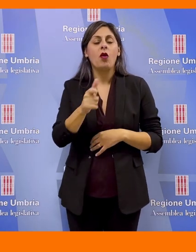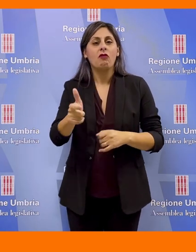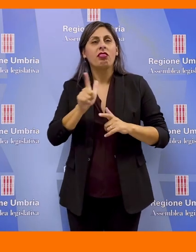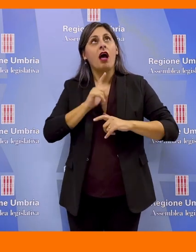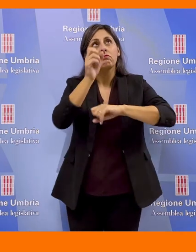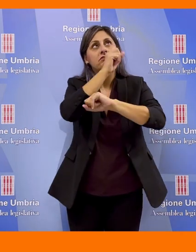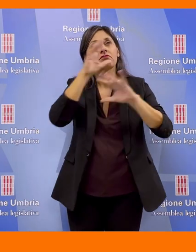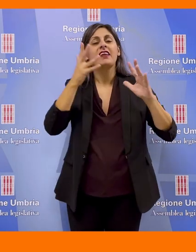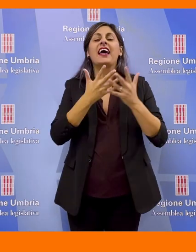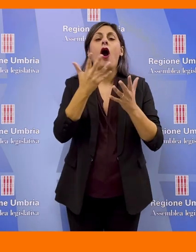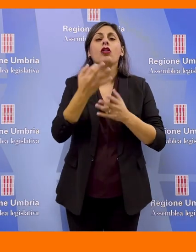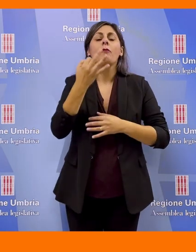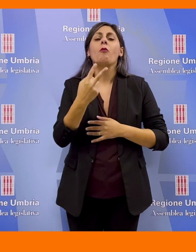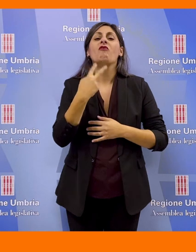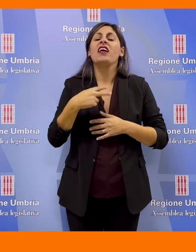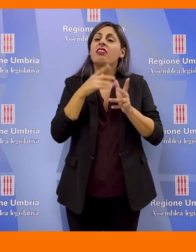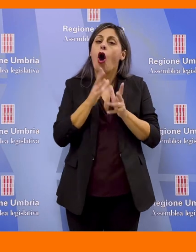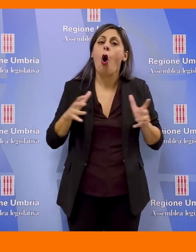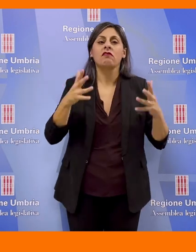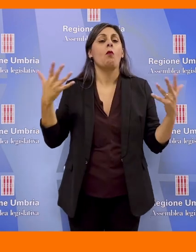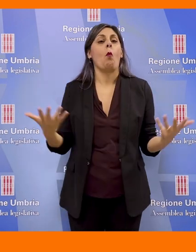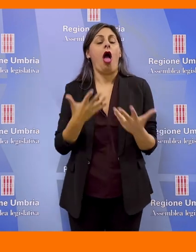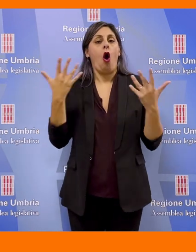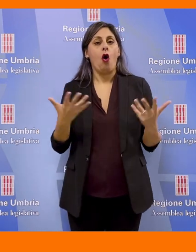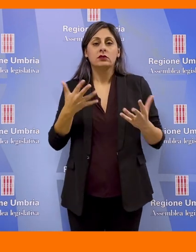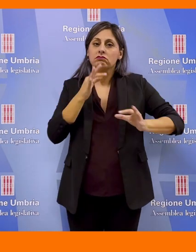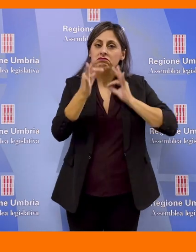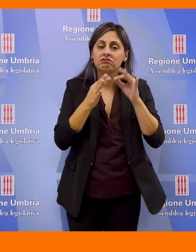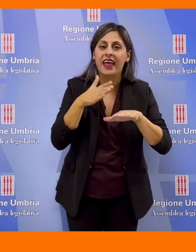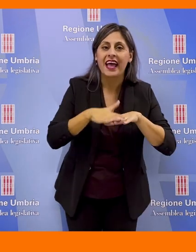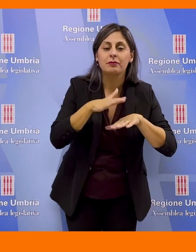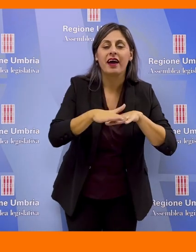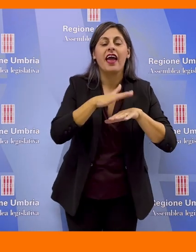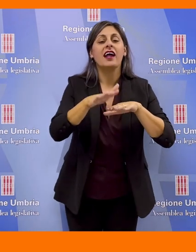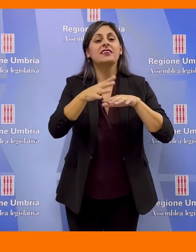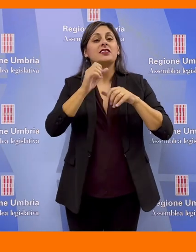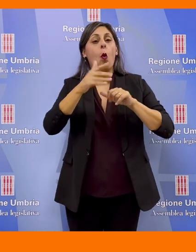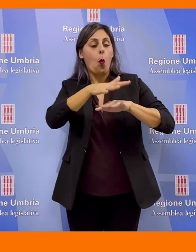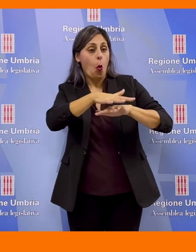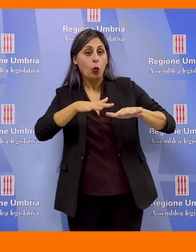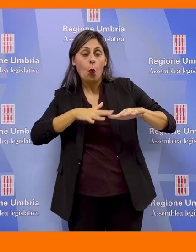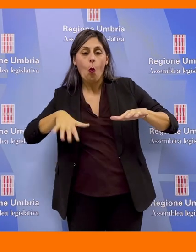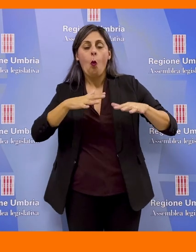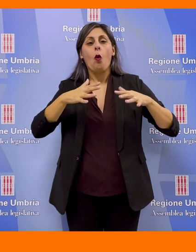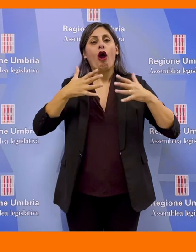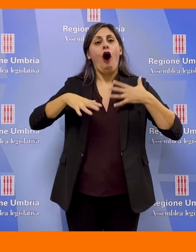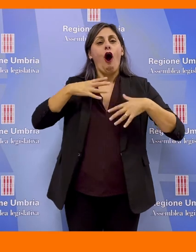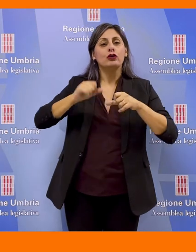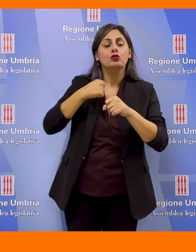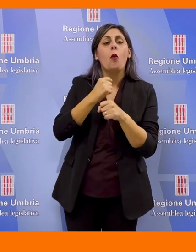evoca e racconta la vita collettiva di qualcosa. Ne descrive le esperienze, l'intessuto culturale, il costume, l'insieme delle